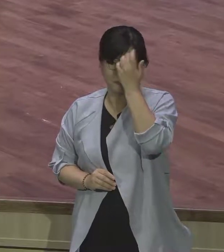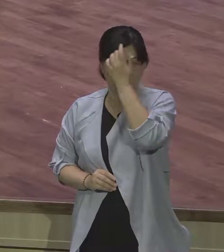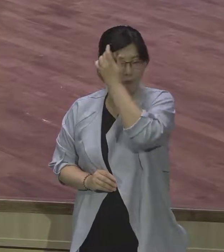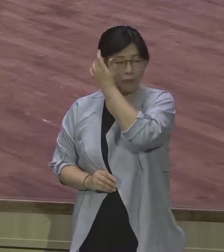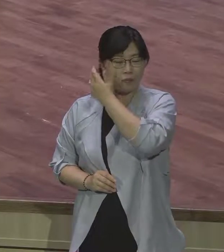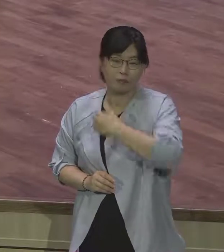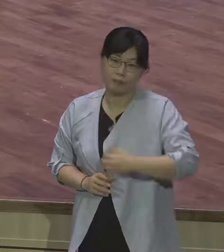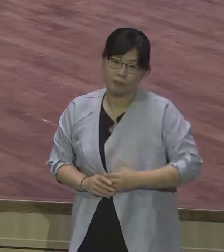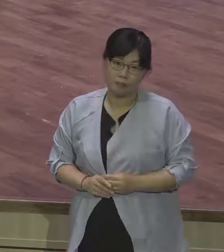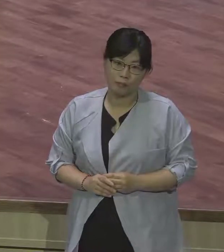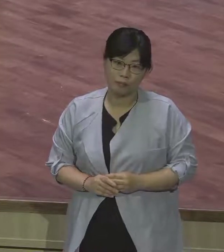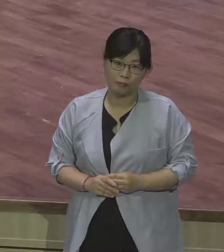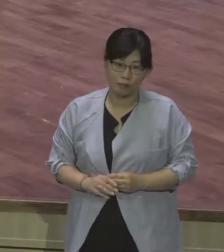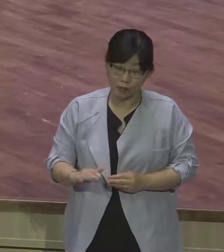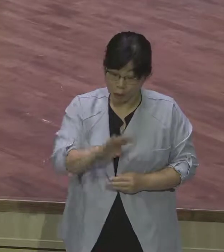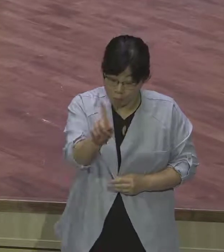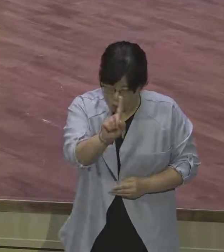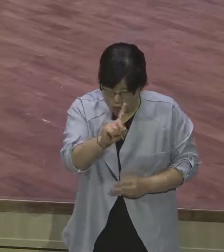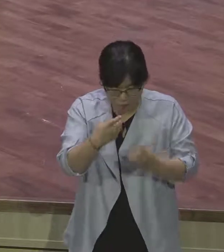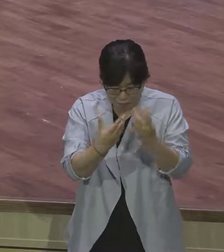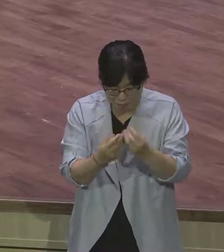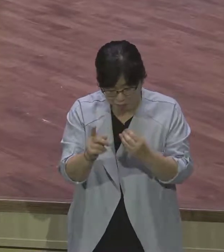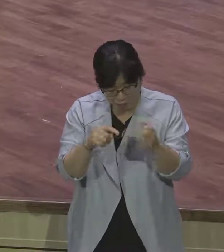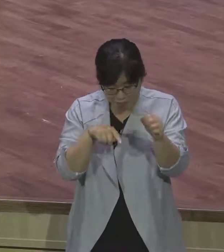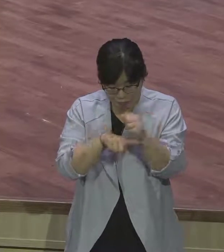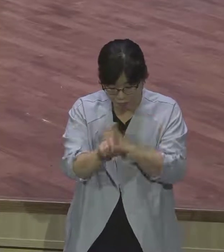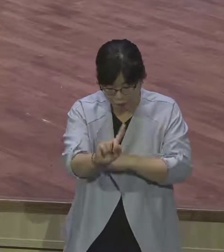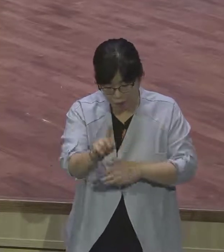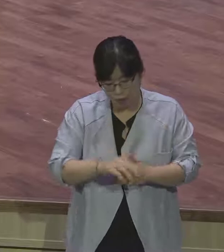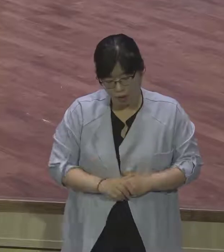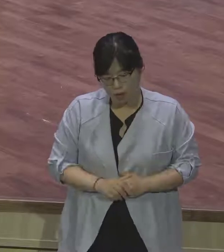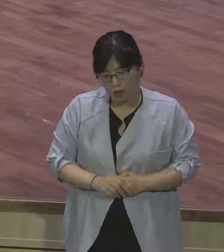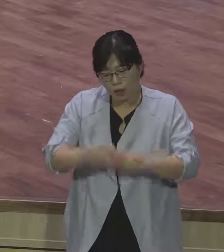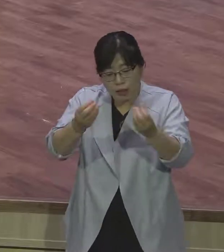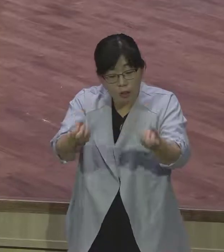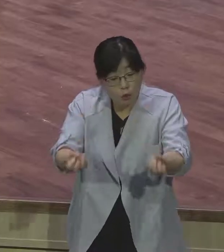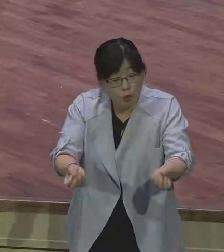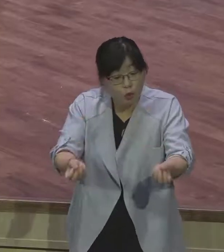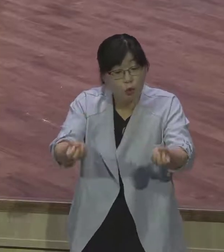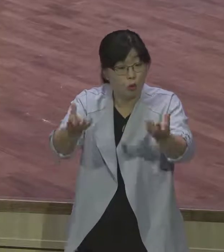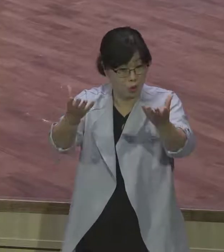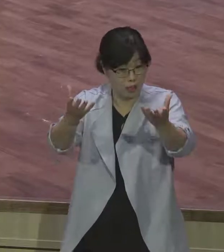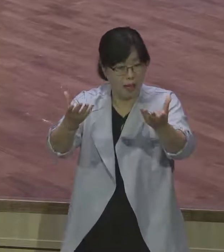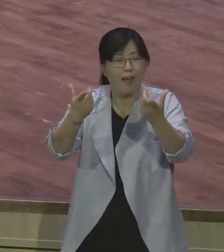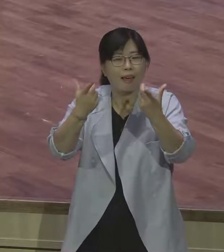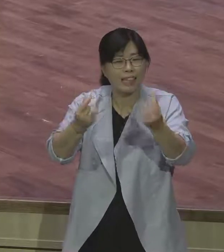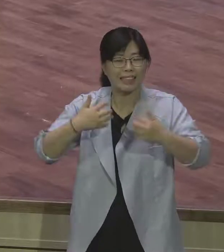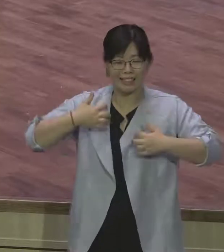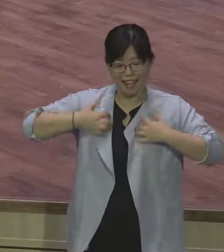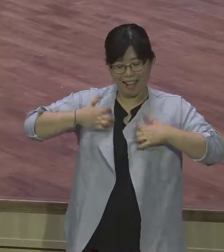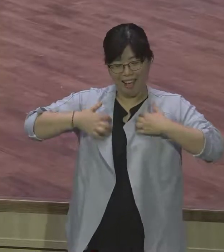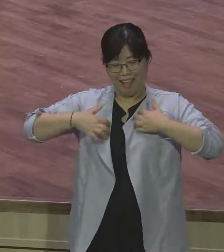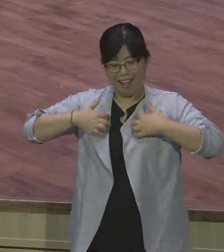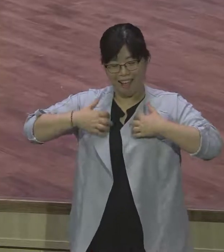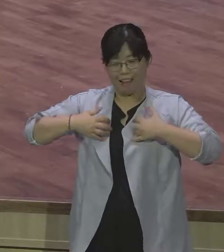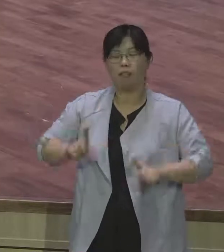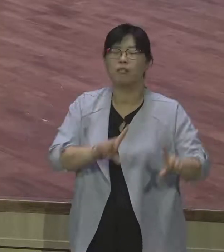축제에서 축제 우리의 문화는요 우리나라 문화는 초상집이 늘 어두워요.